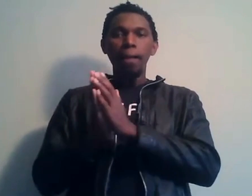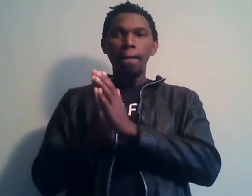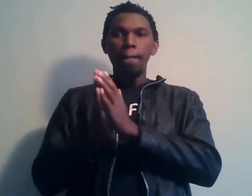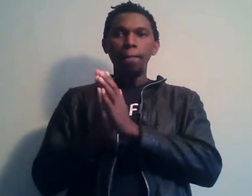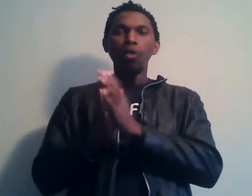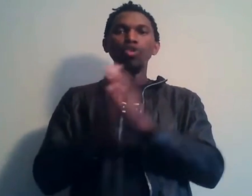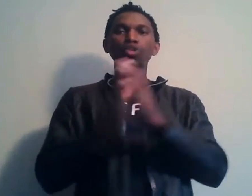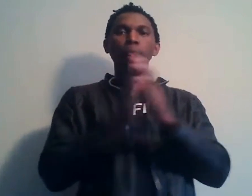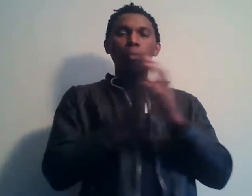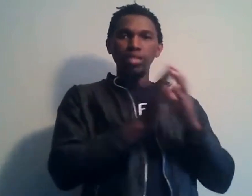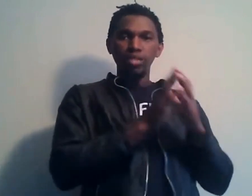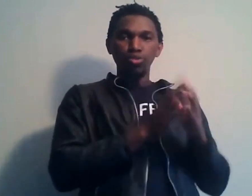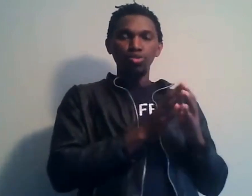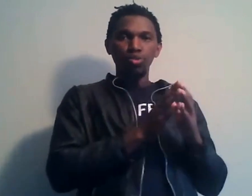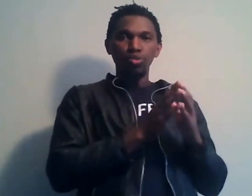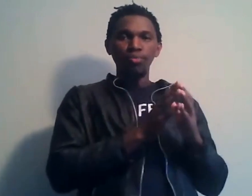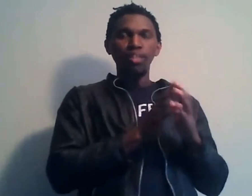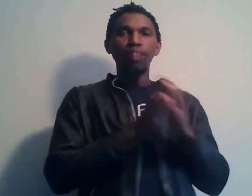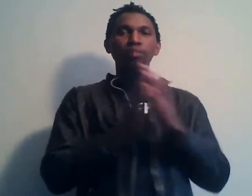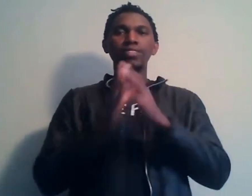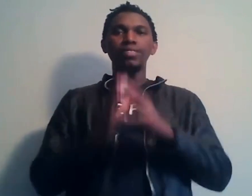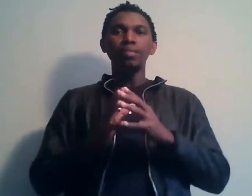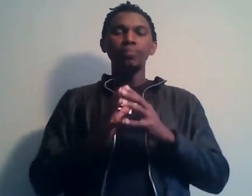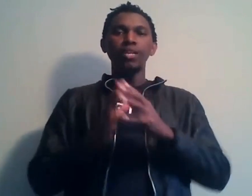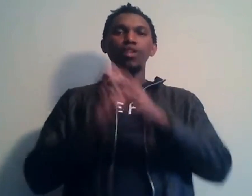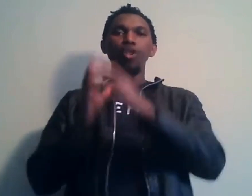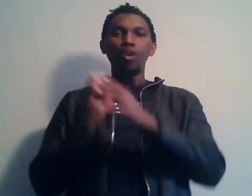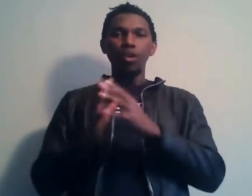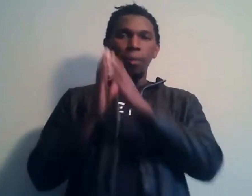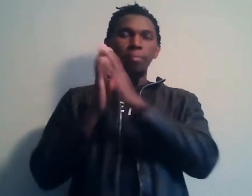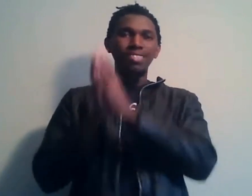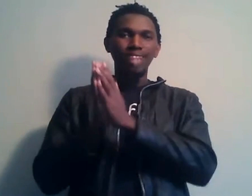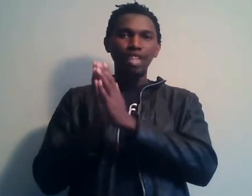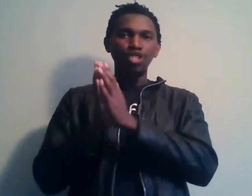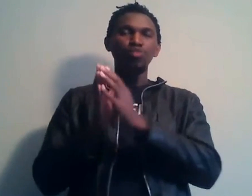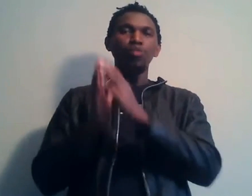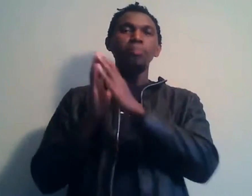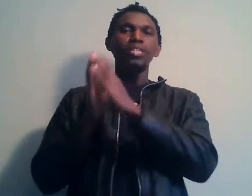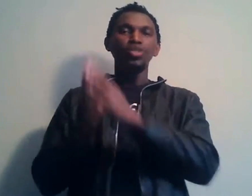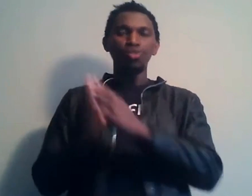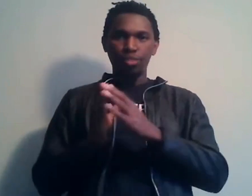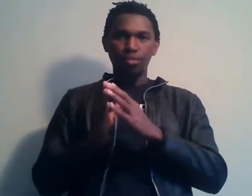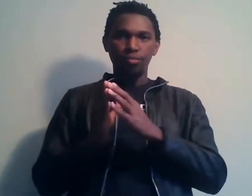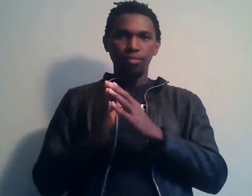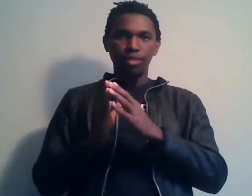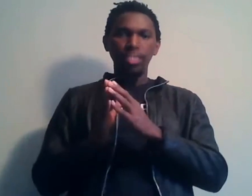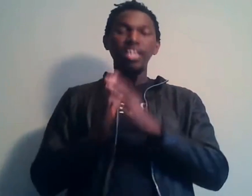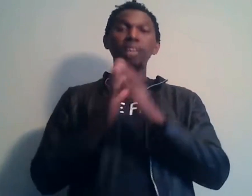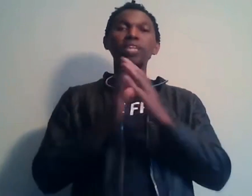au lieu de proposer des solutions, ils font passer leur message sous forme d'injures. Et bien